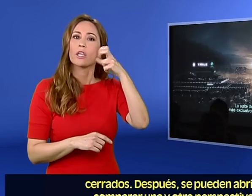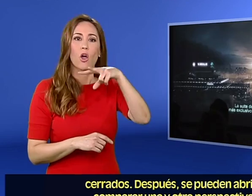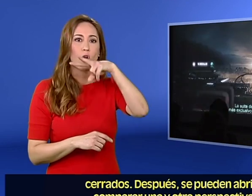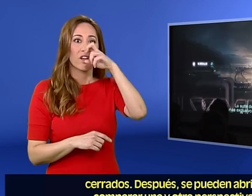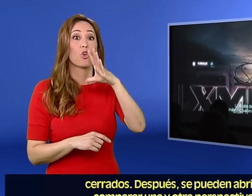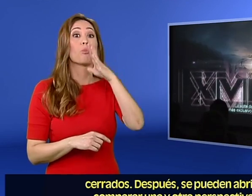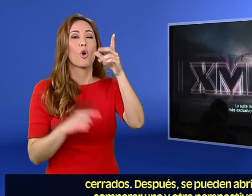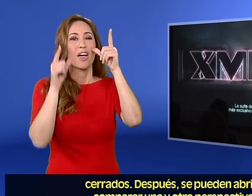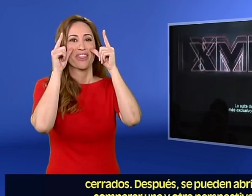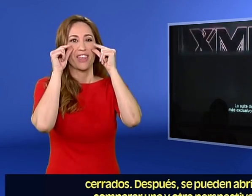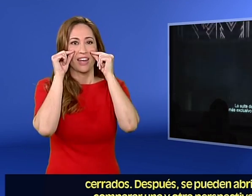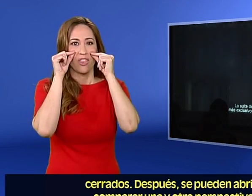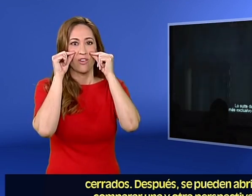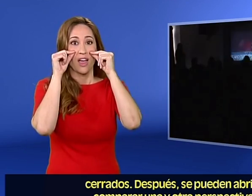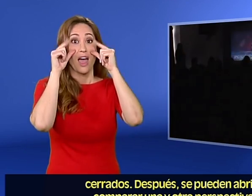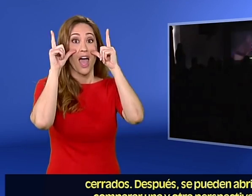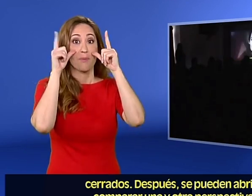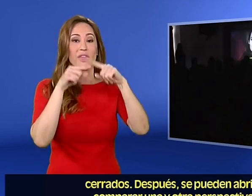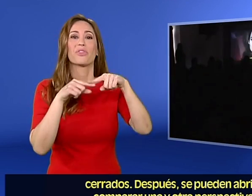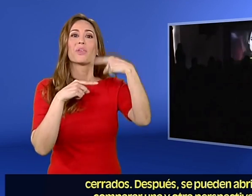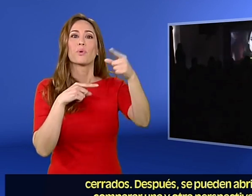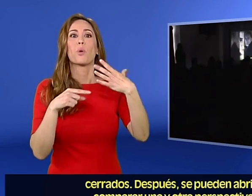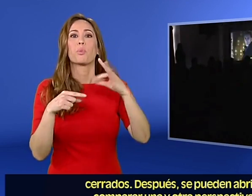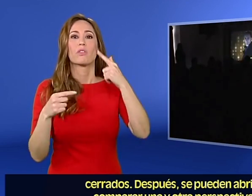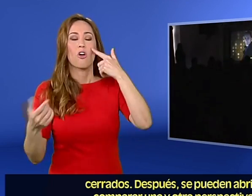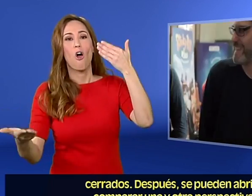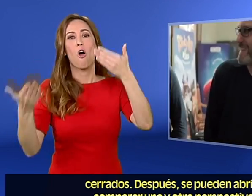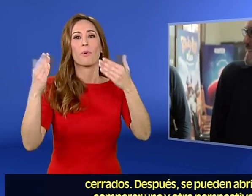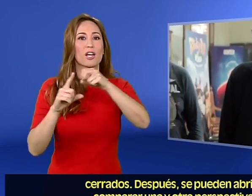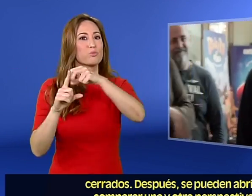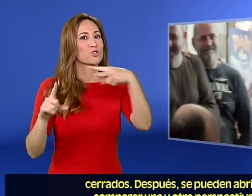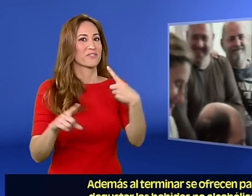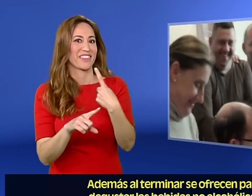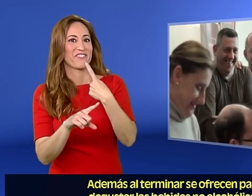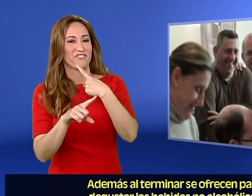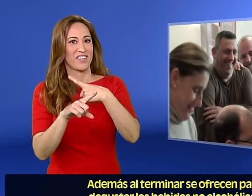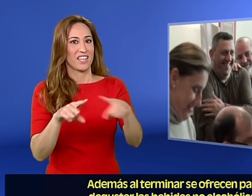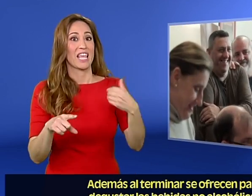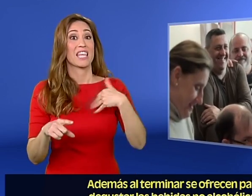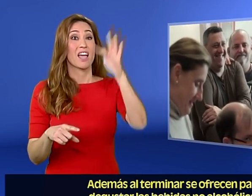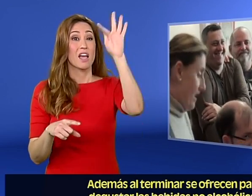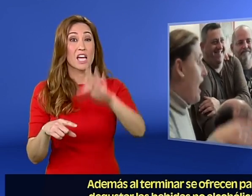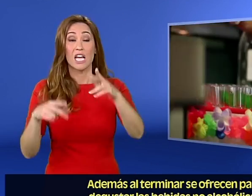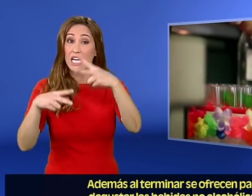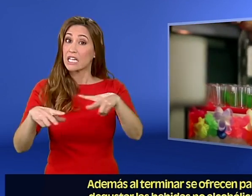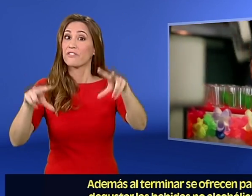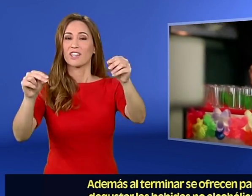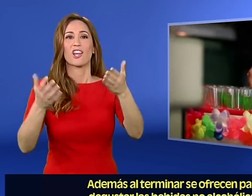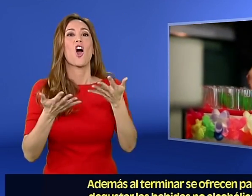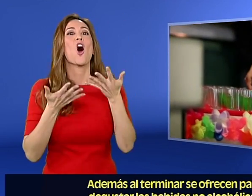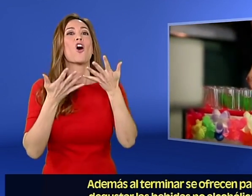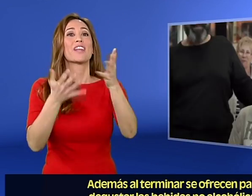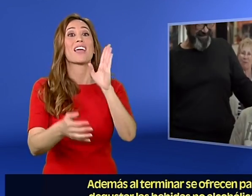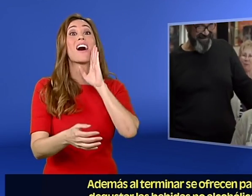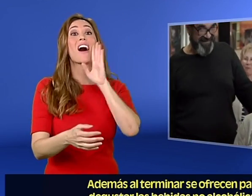ojos cerrados. Después se pueden abrir y comparar una y otra perspectiva. Además, al terminar, se ofrecen para degustar las